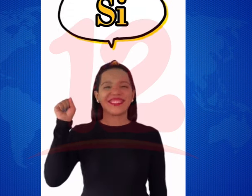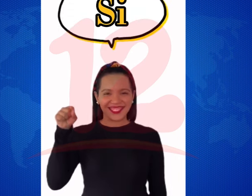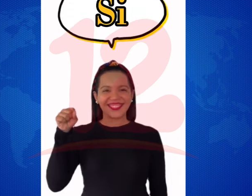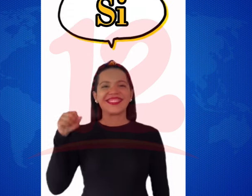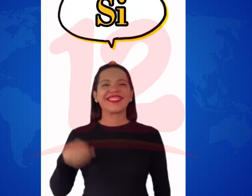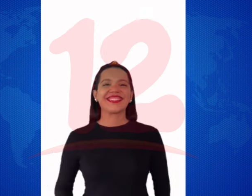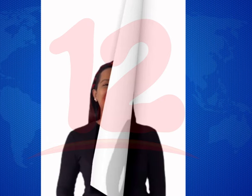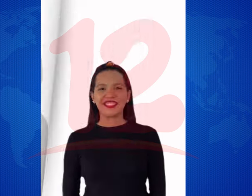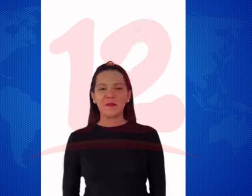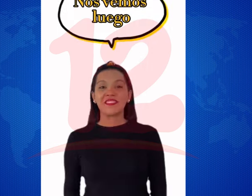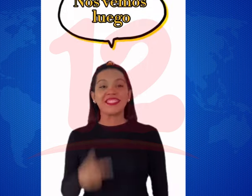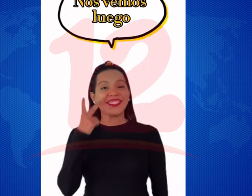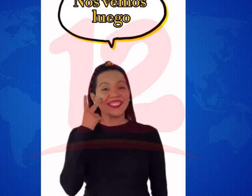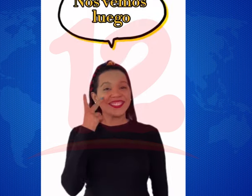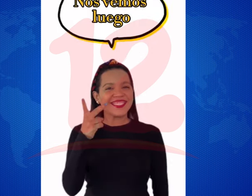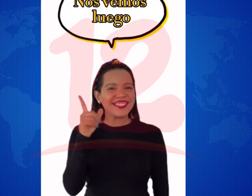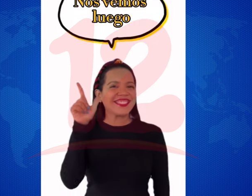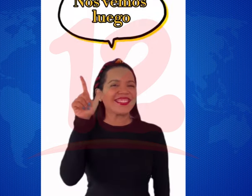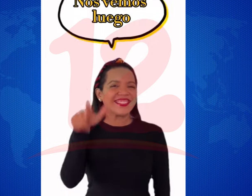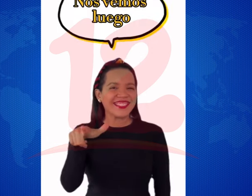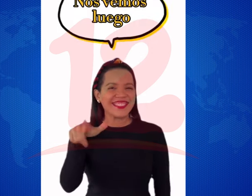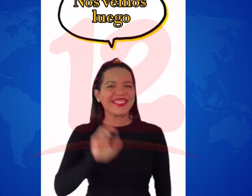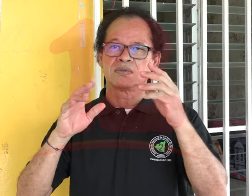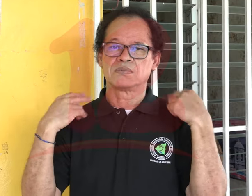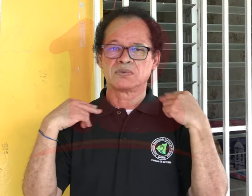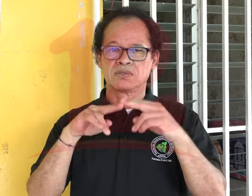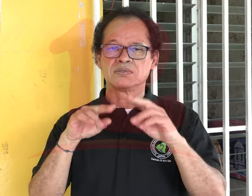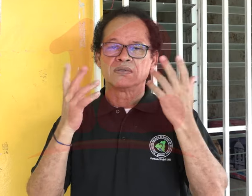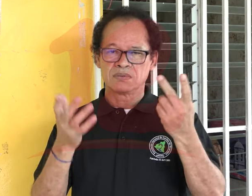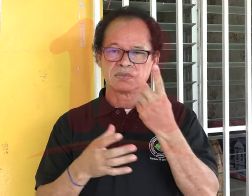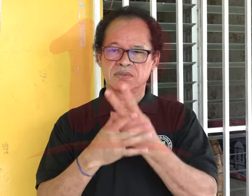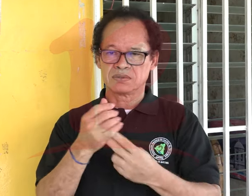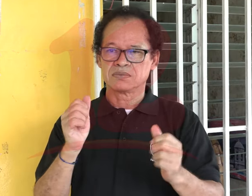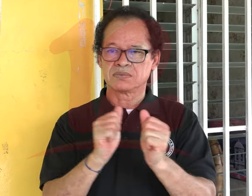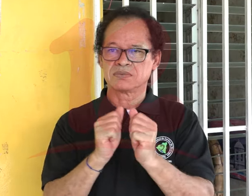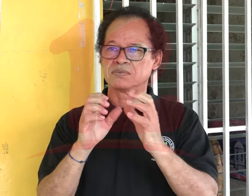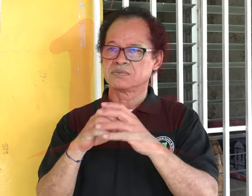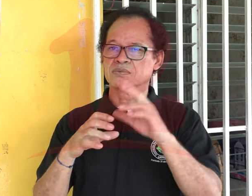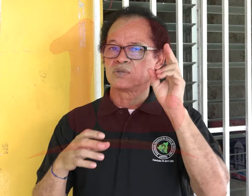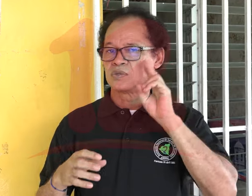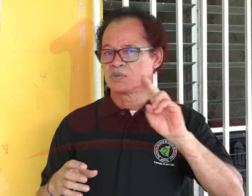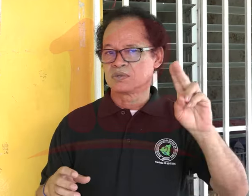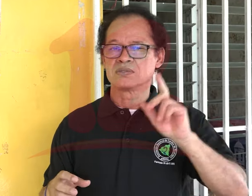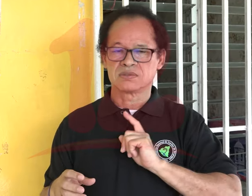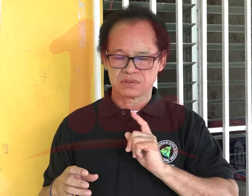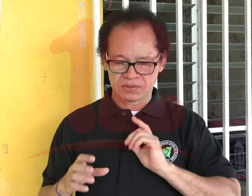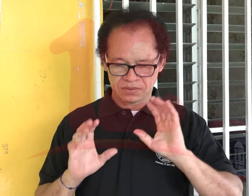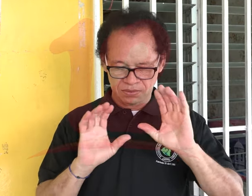nos solicitan personal. Ellos también se abocan con nosotros para la búsqueda del personal y nosotros brindarles asesoría cómo atender a los